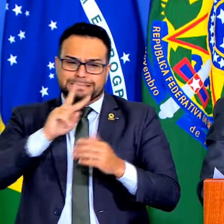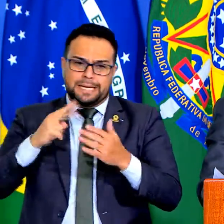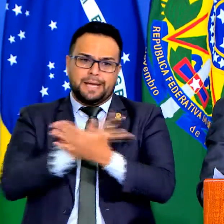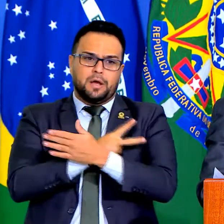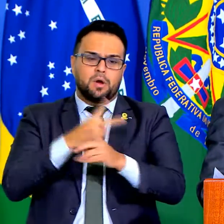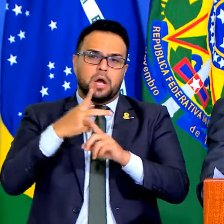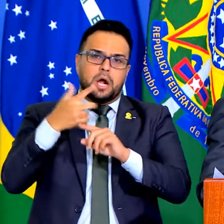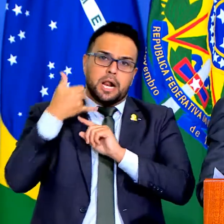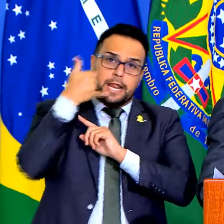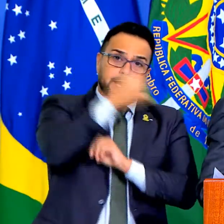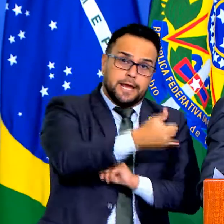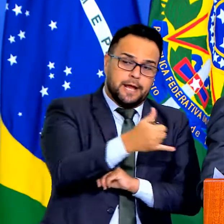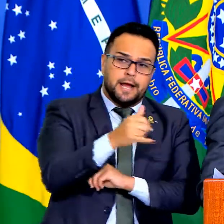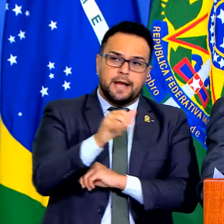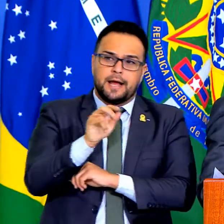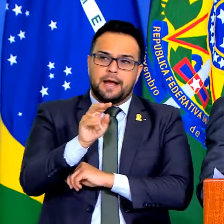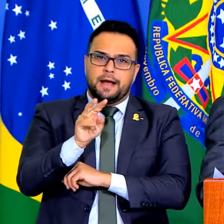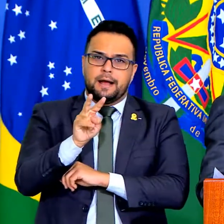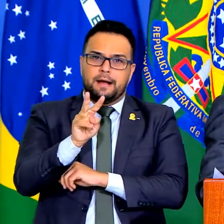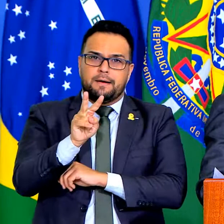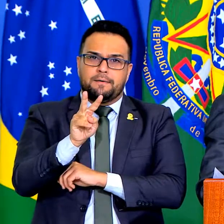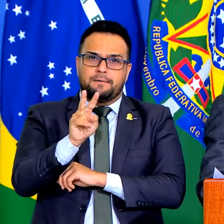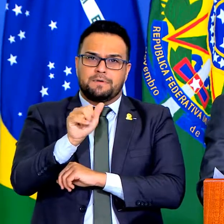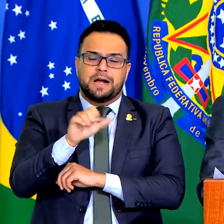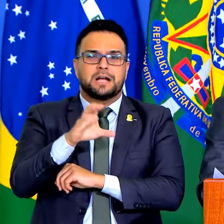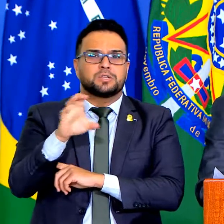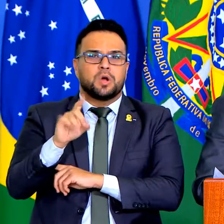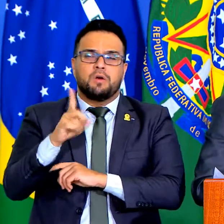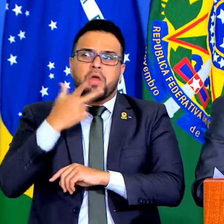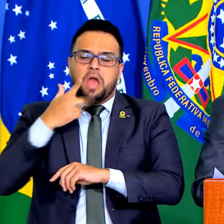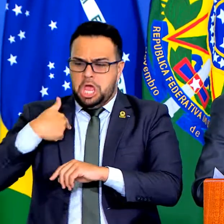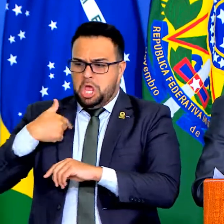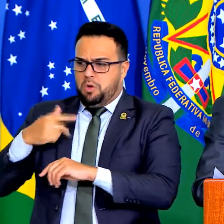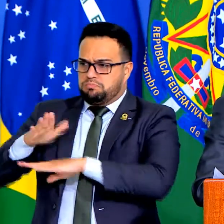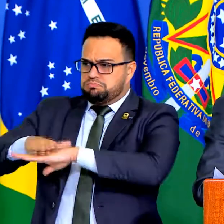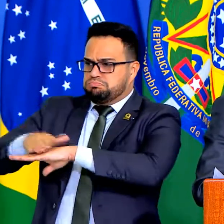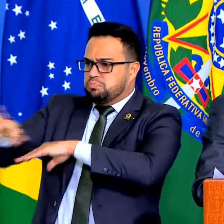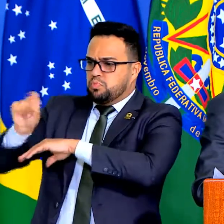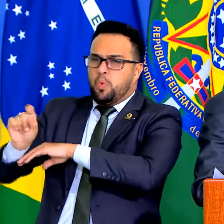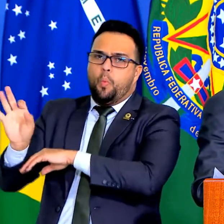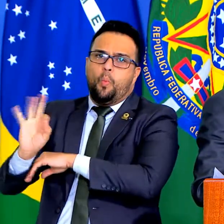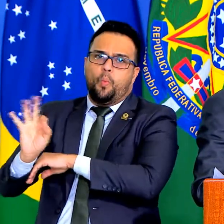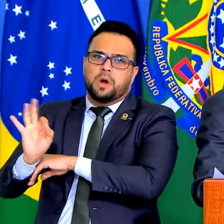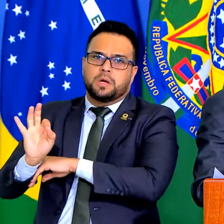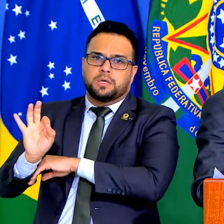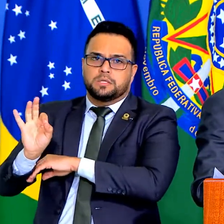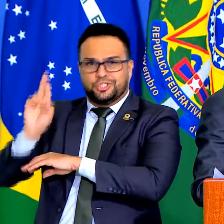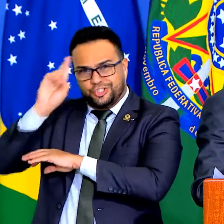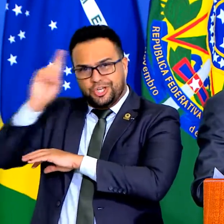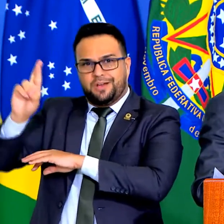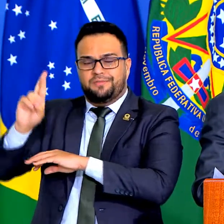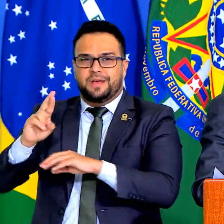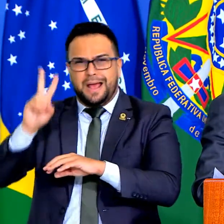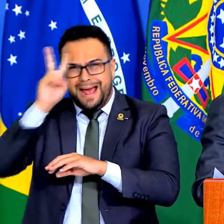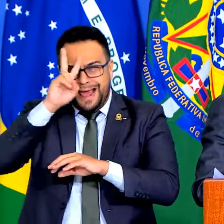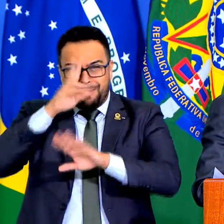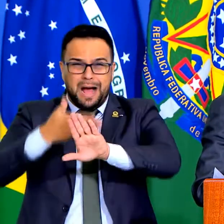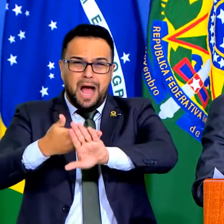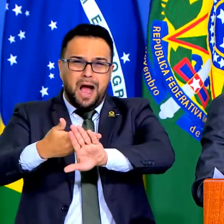essa indicação desse superintendente aqui não é minha. Eu não respondo por ele. Como era ruim